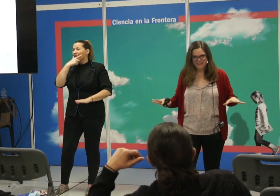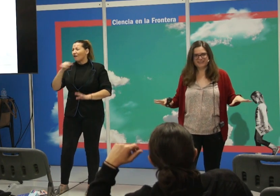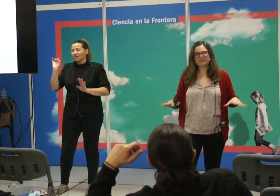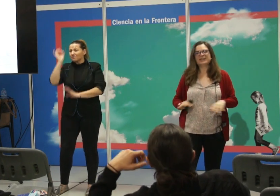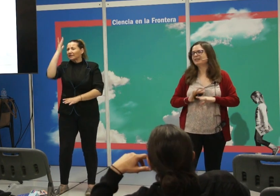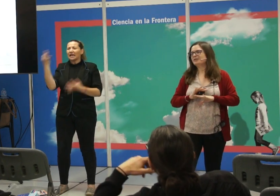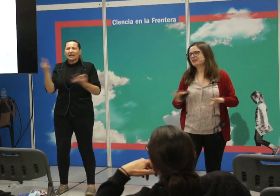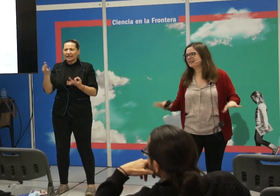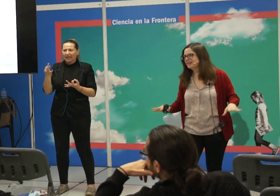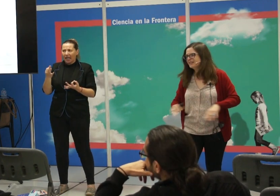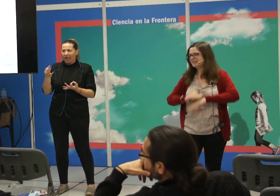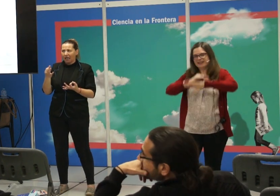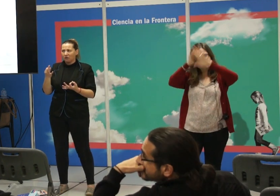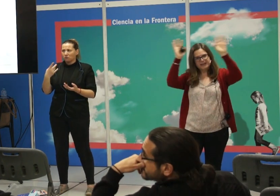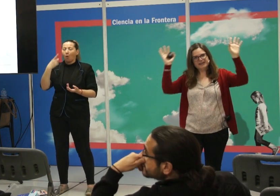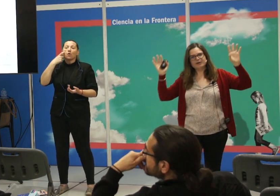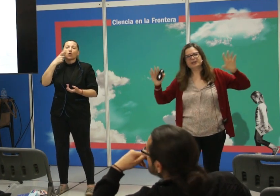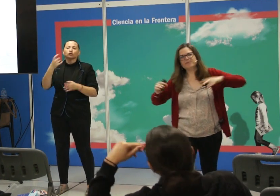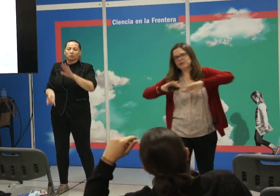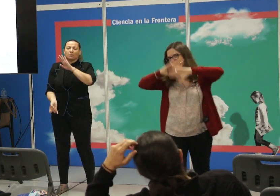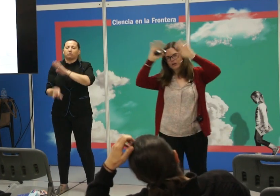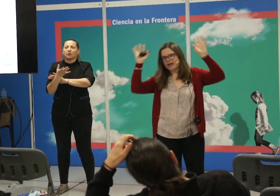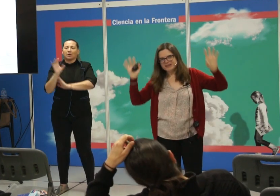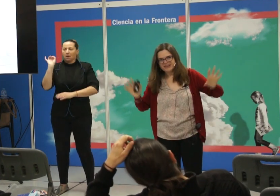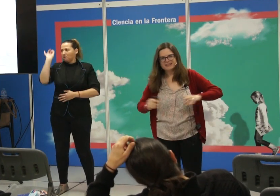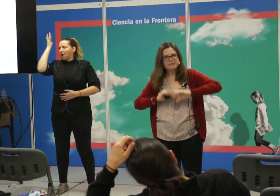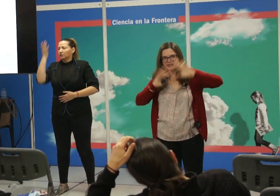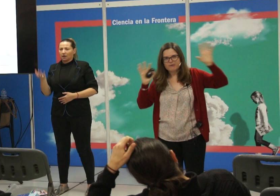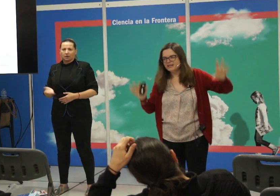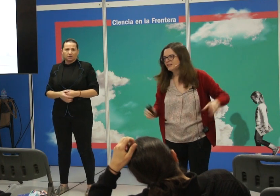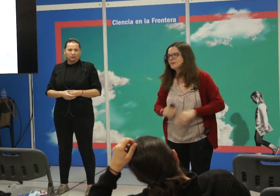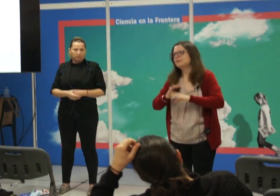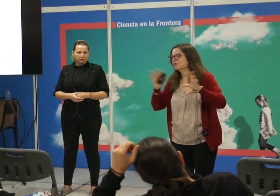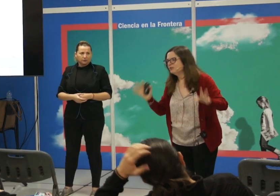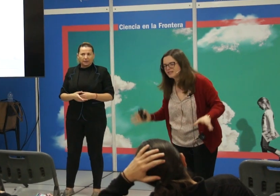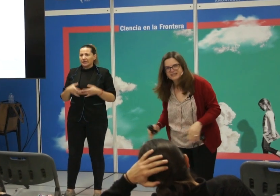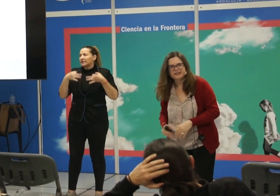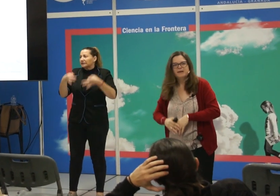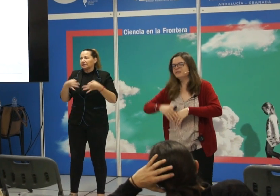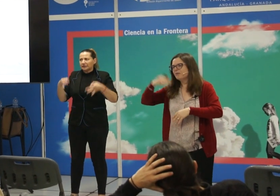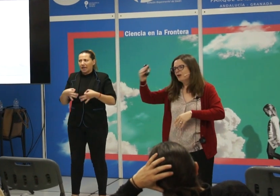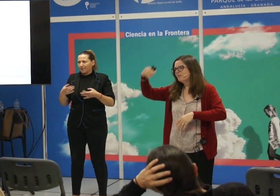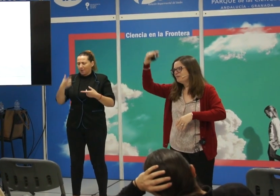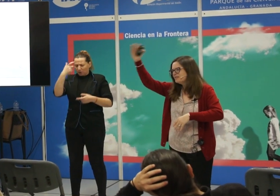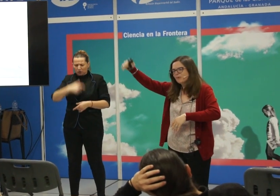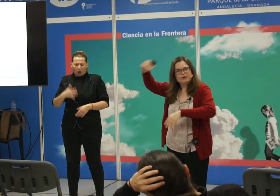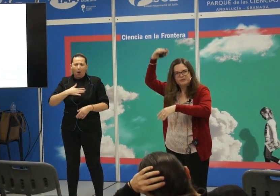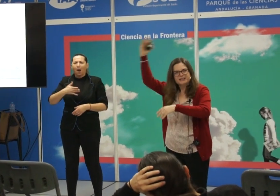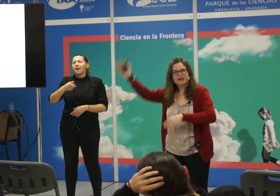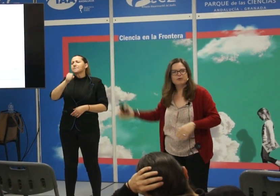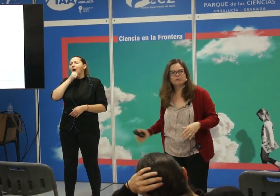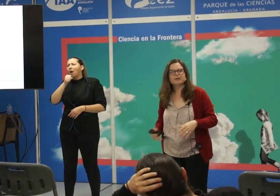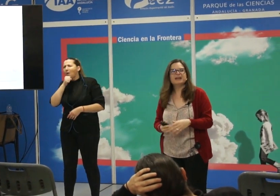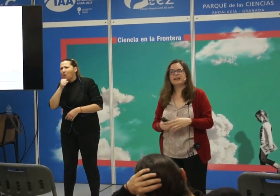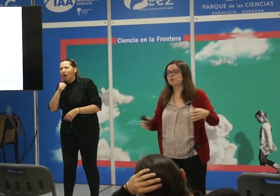nunca se piensa. La tradición está ahí desde Inilotémpore, desde toda la vida, siempre ha estado ahí, siempre hemos sido así. Mis abuelos, mis bisabuelos,